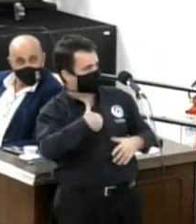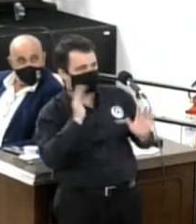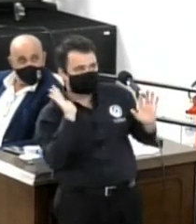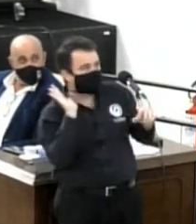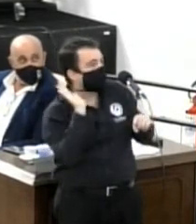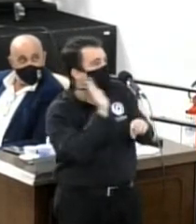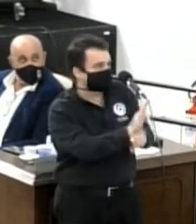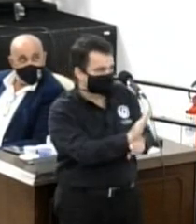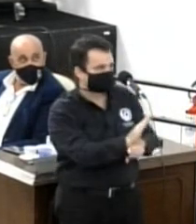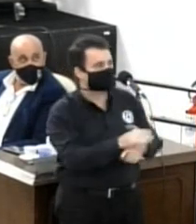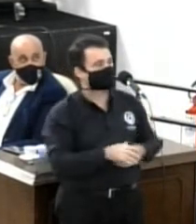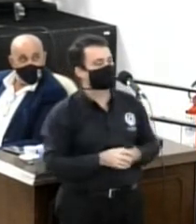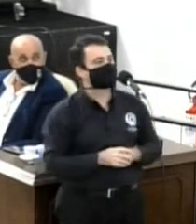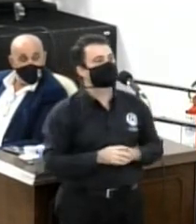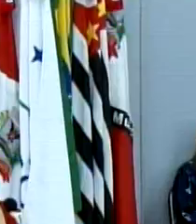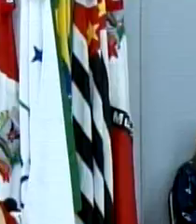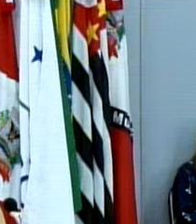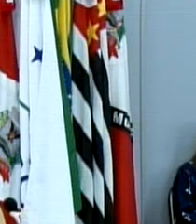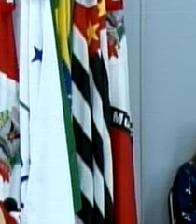certeza será dado.